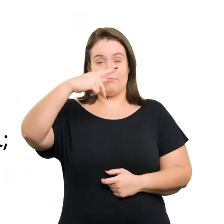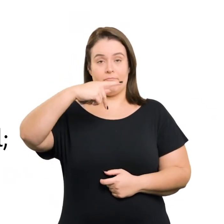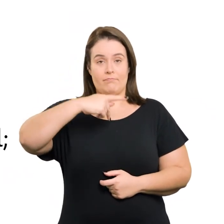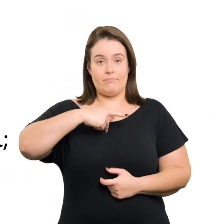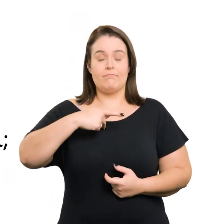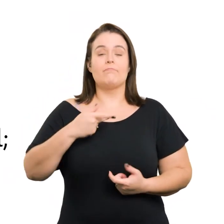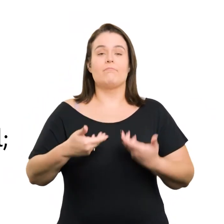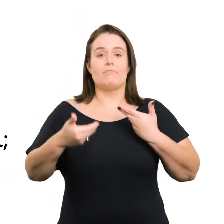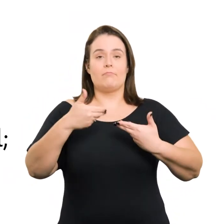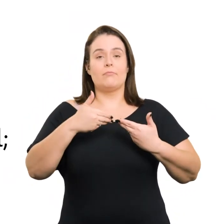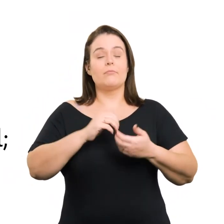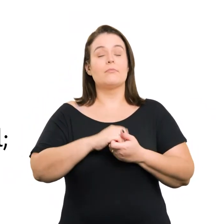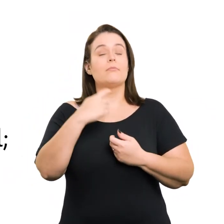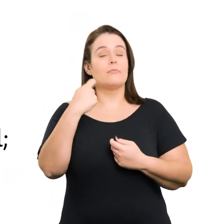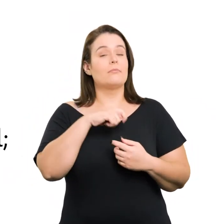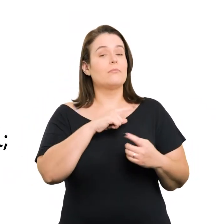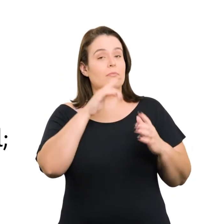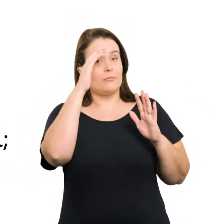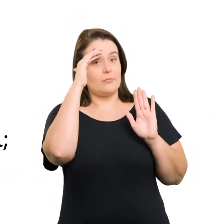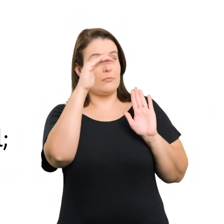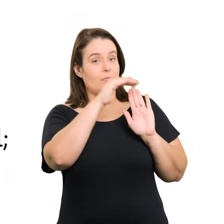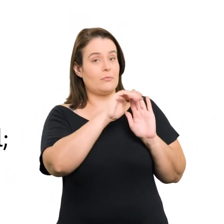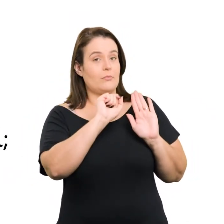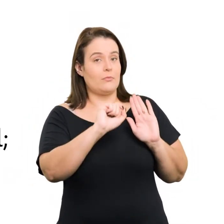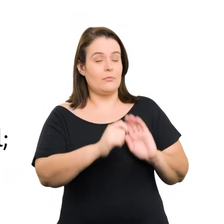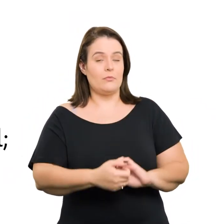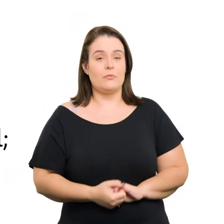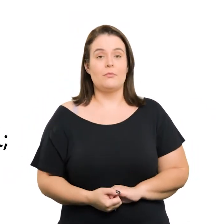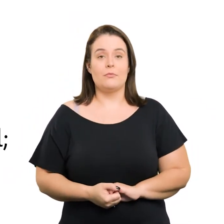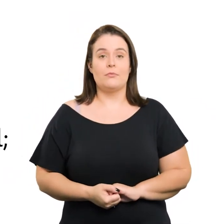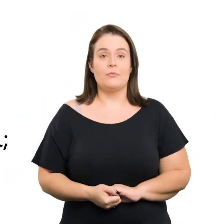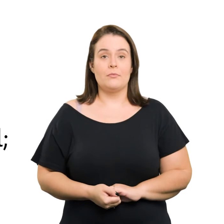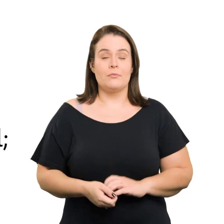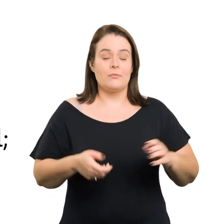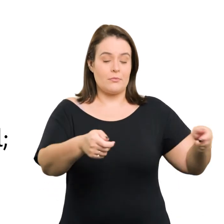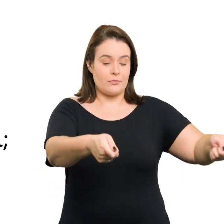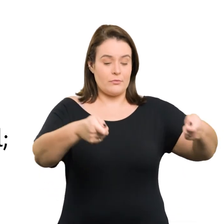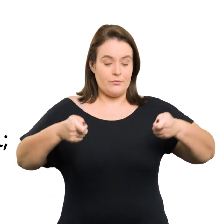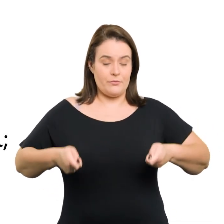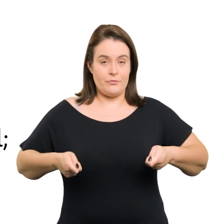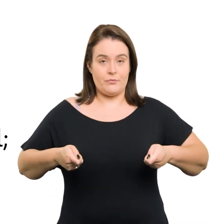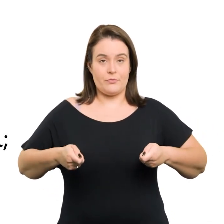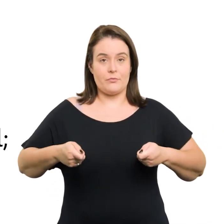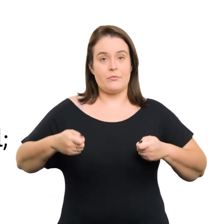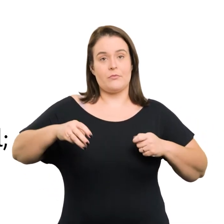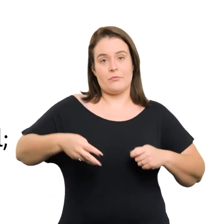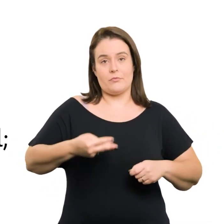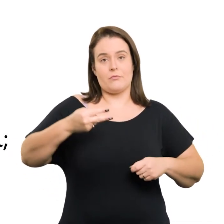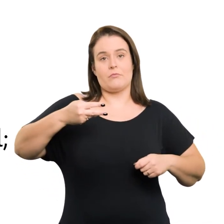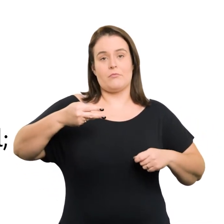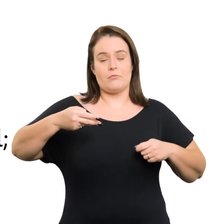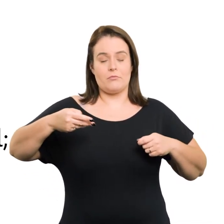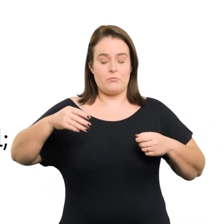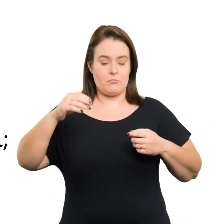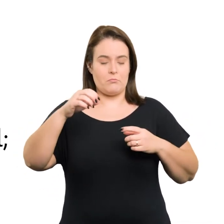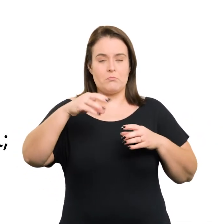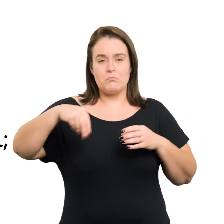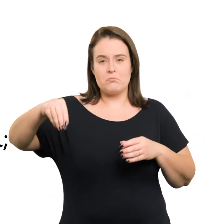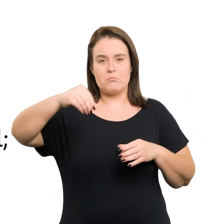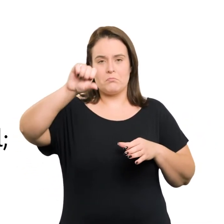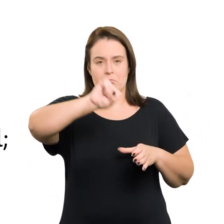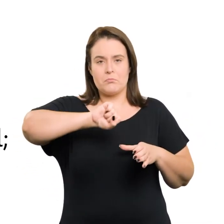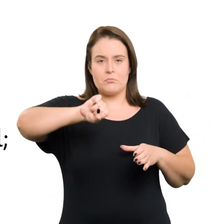autosserviço deve-se atender aos seguintes itens As bandejas, talheres, pratos, copos,